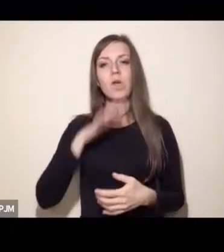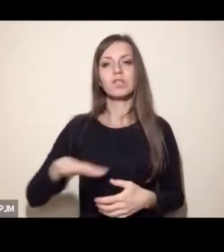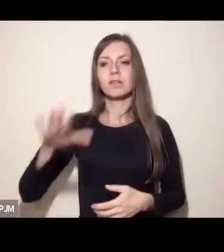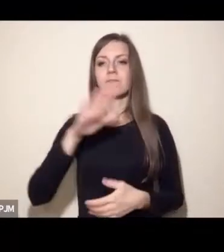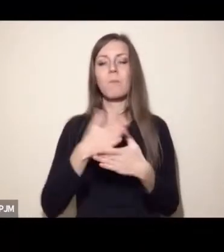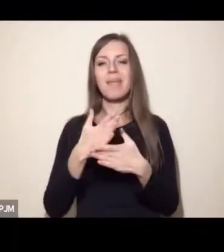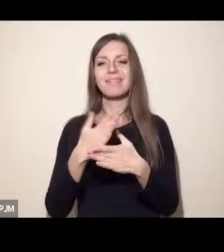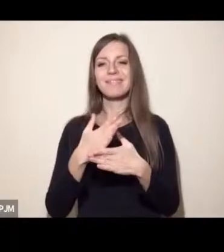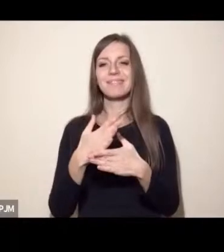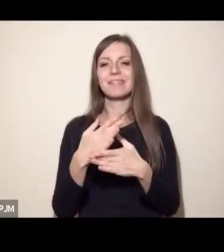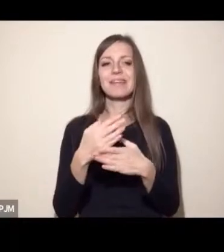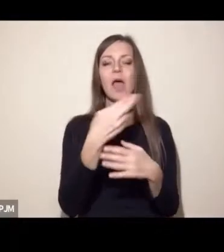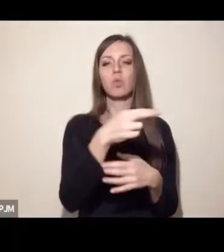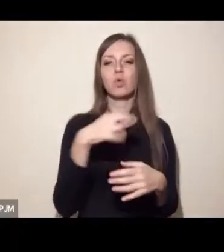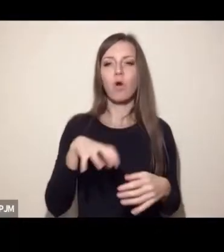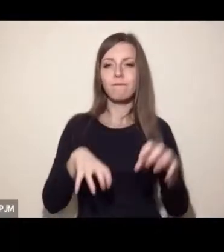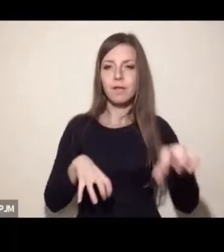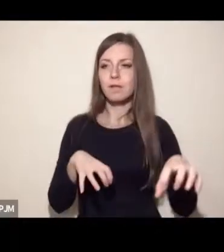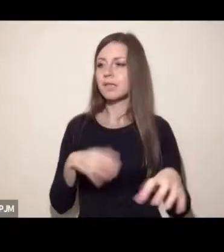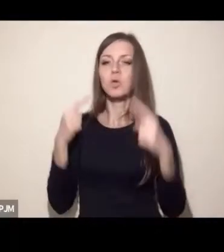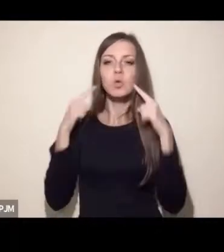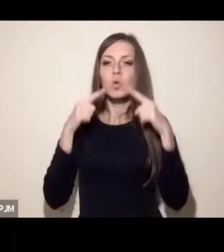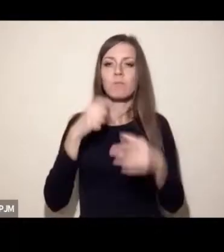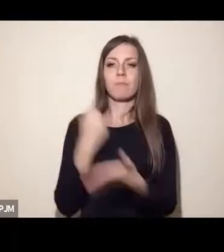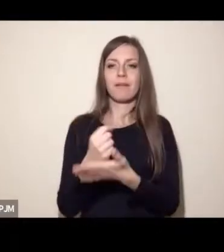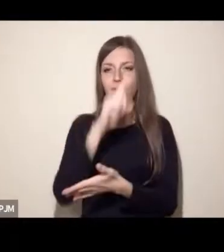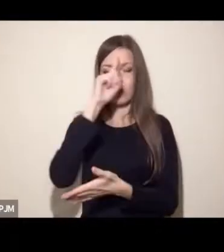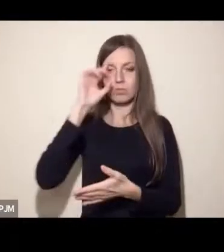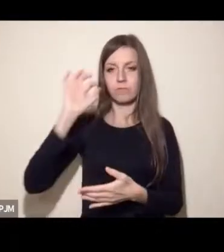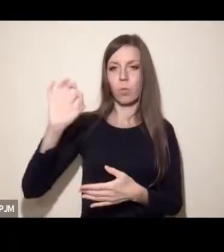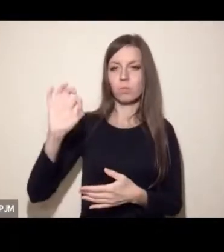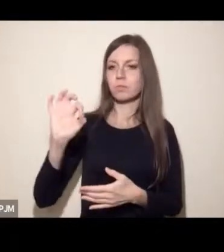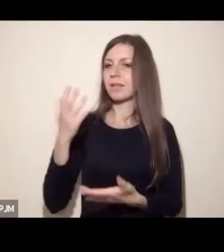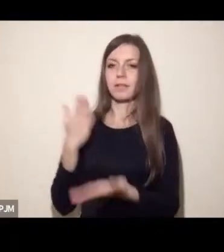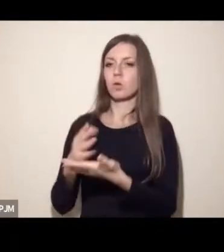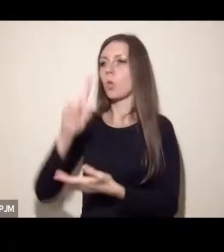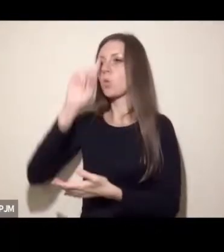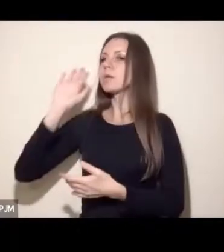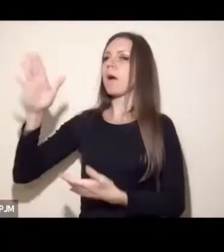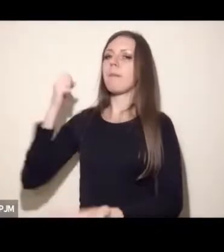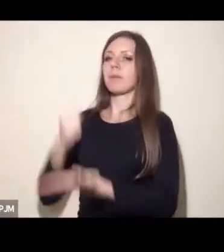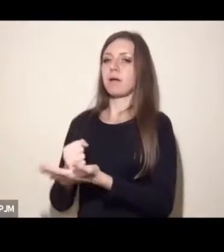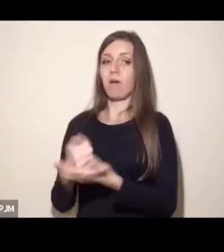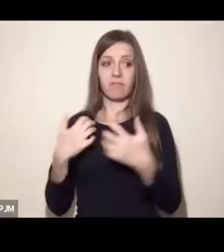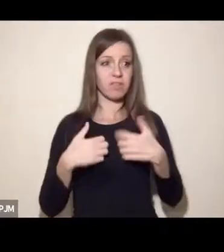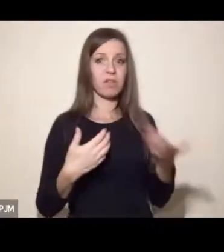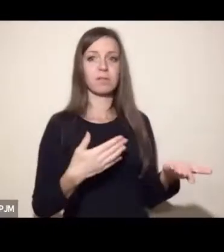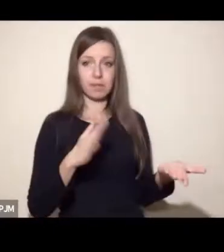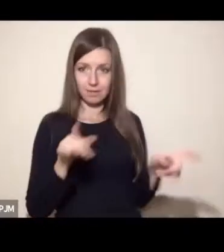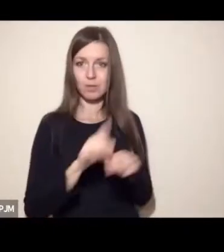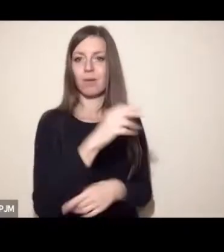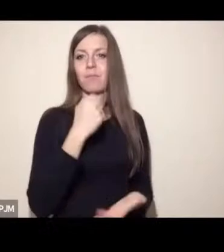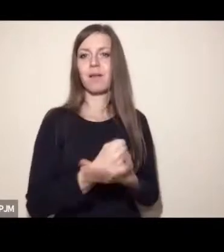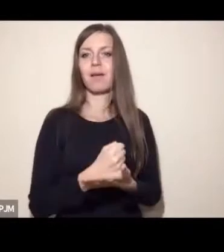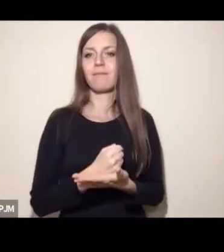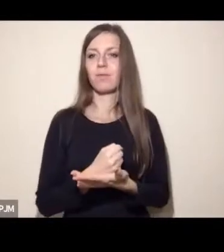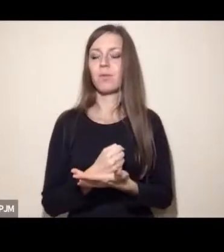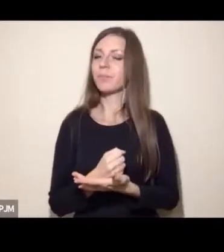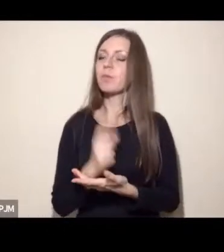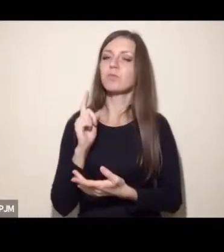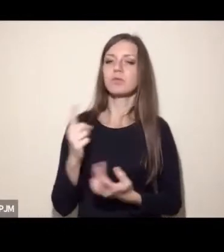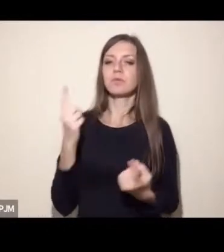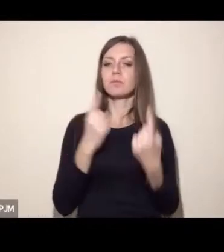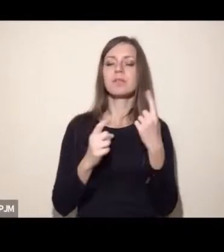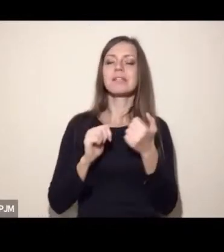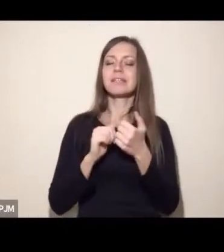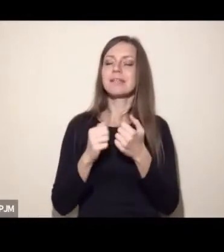wyłącznie na prawach ludzi, chociaż i to do dzisiaj nie jest realizowane wszędzie i zawsze, to musimy zacząć jak najszybciej od